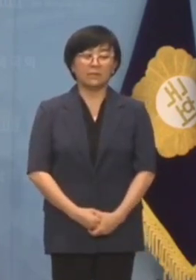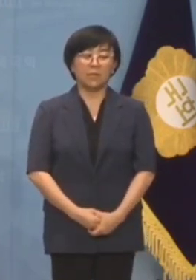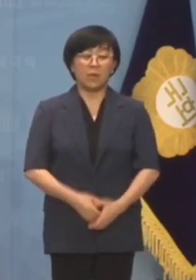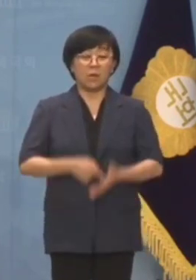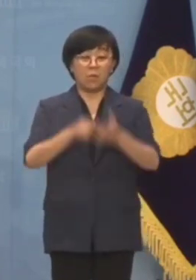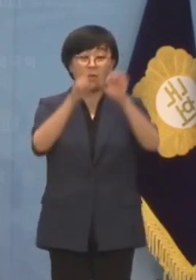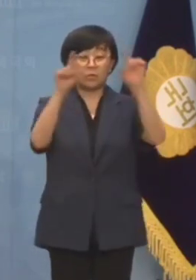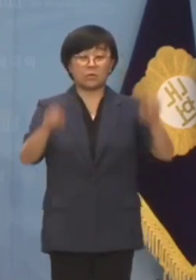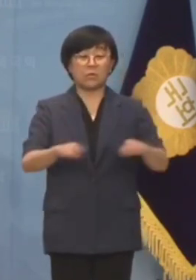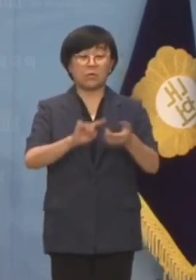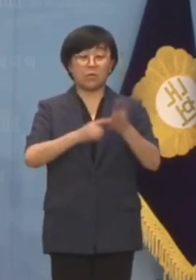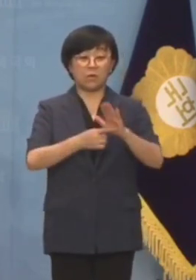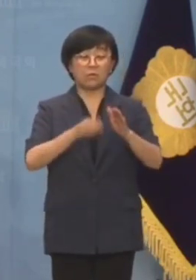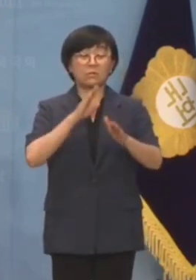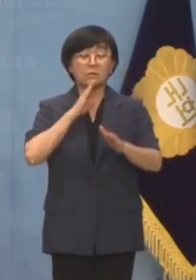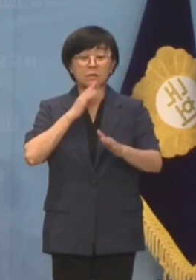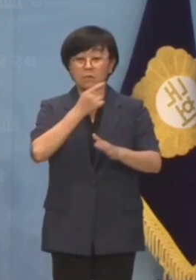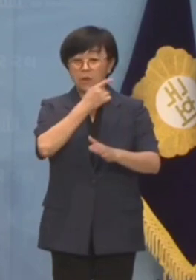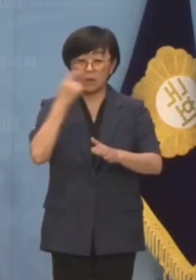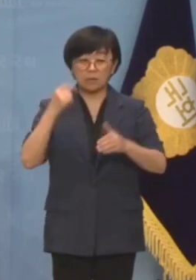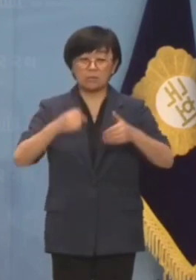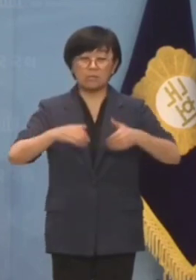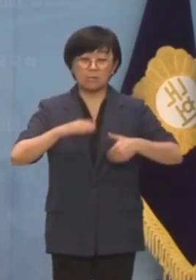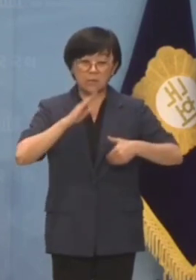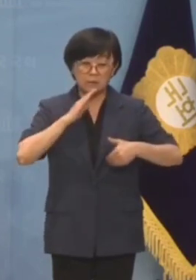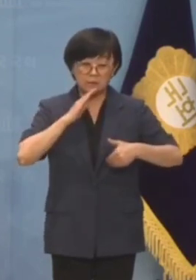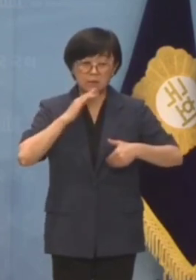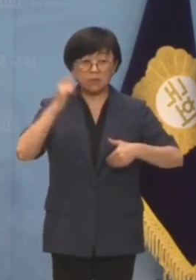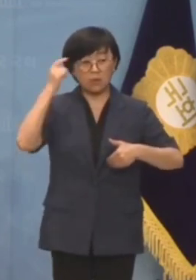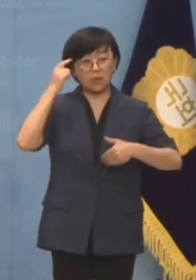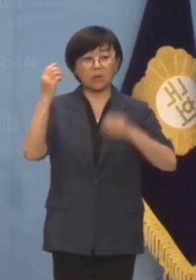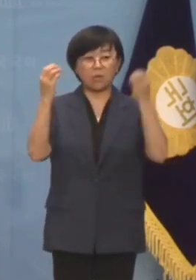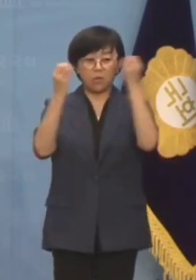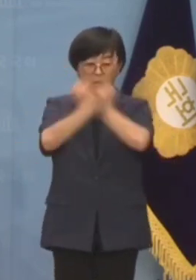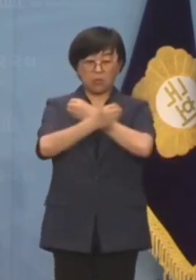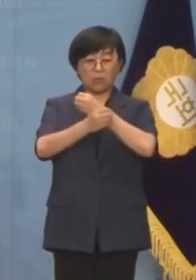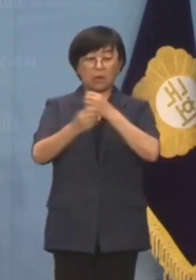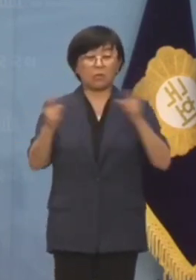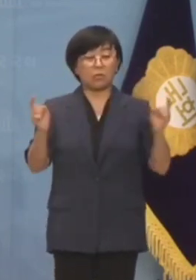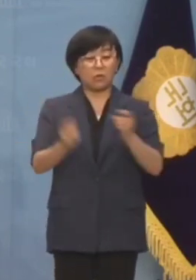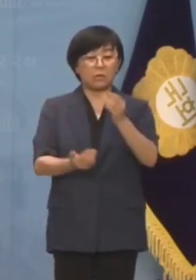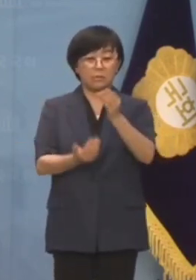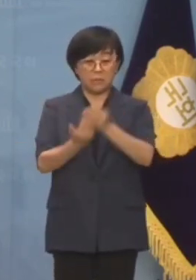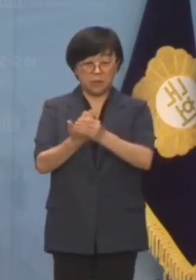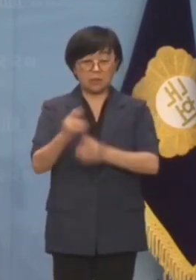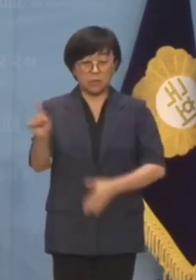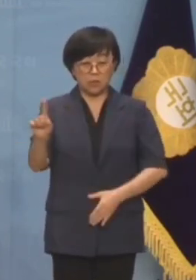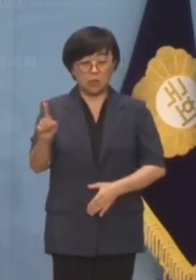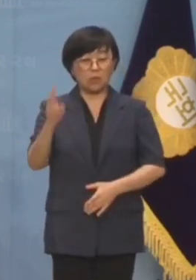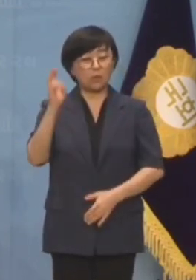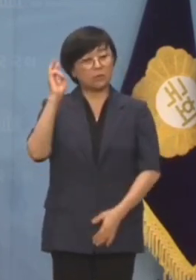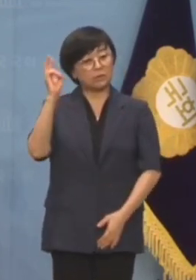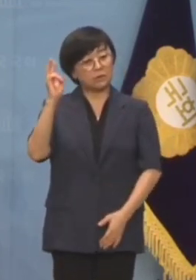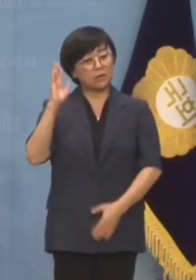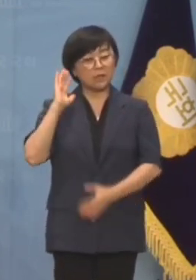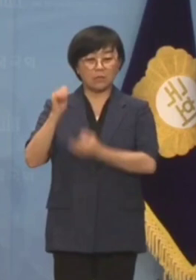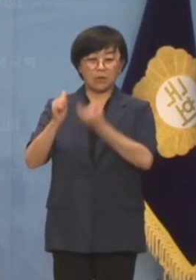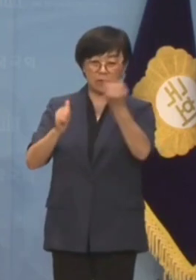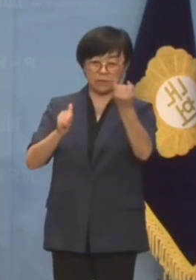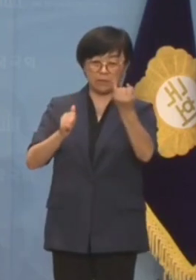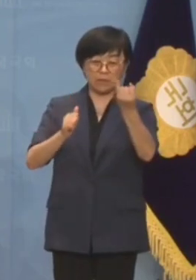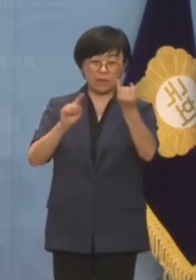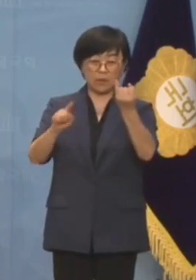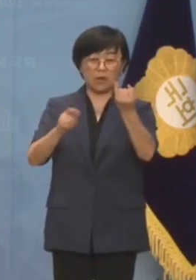보고서를 공개해 사실관계를 확인하자는 것이 왜 오해와 논란을 초래합니까? 혹시 김건희 여사